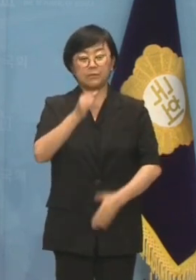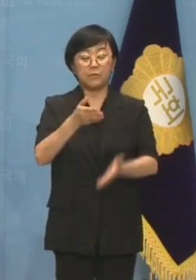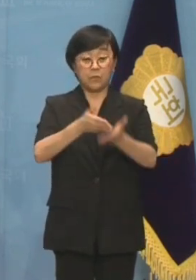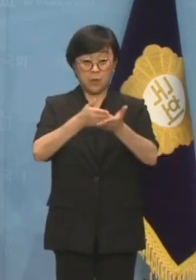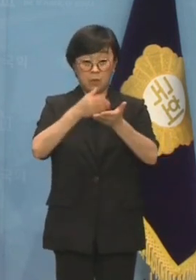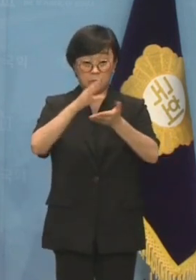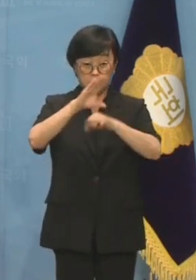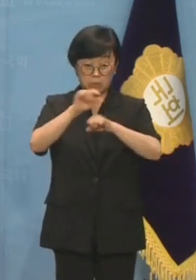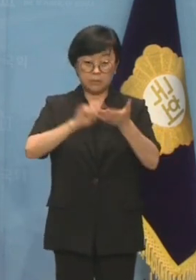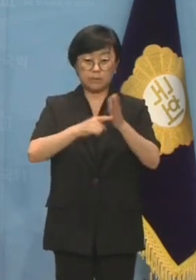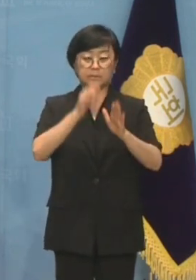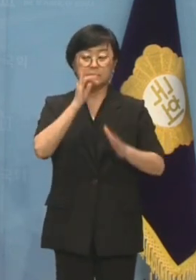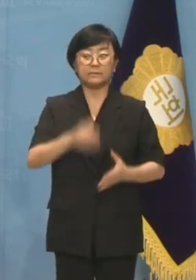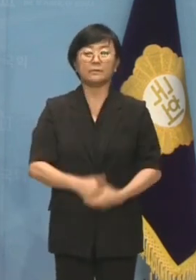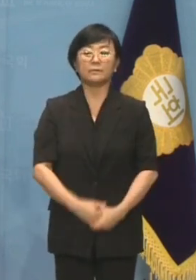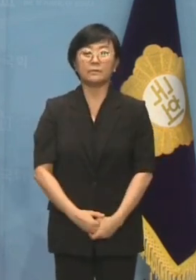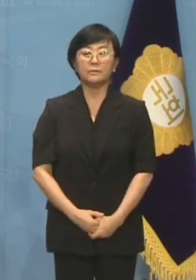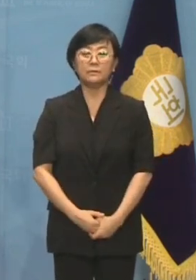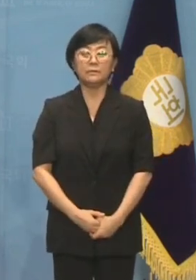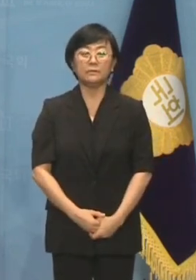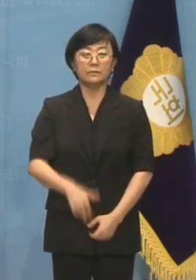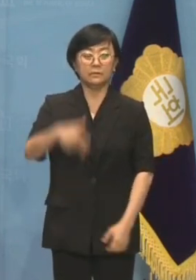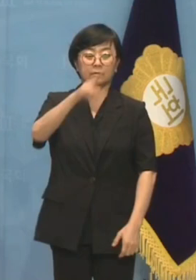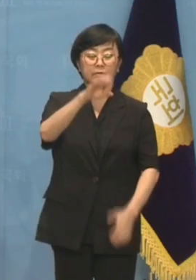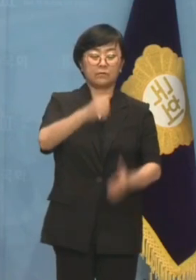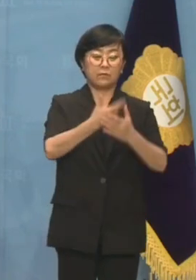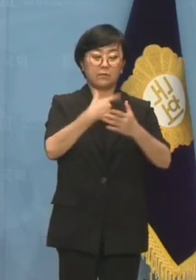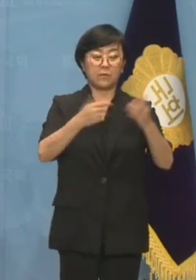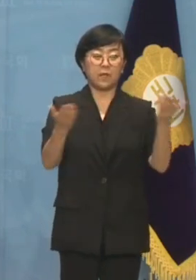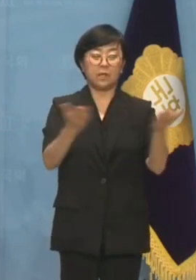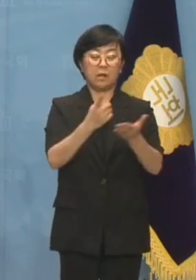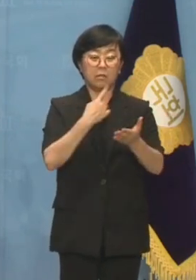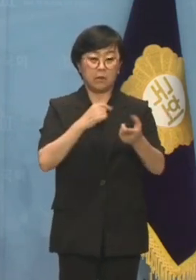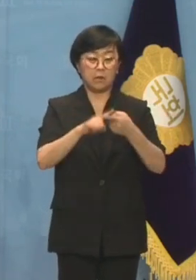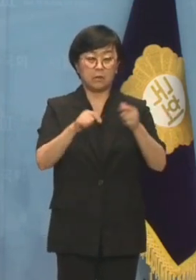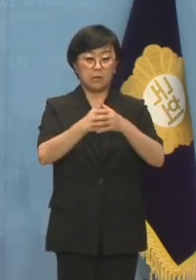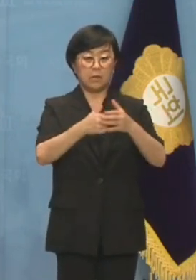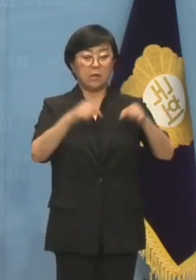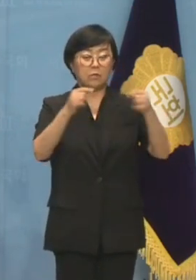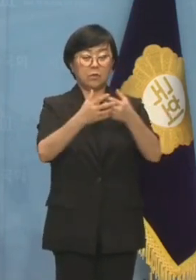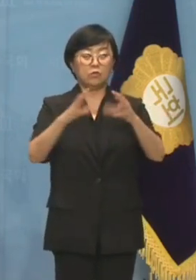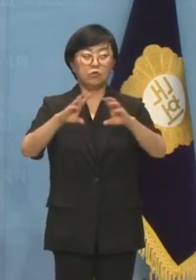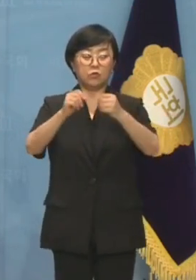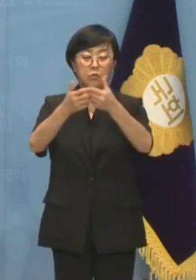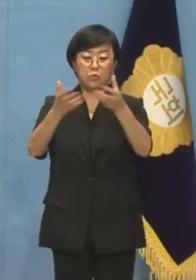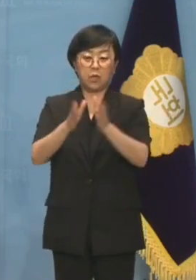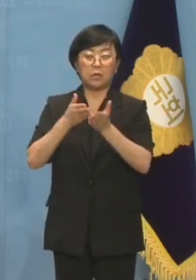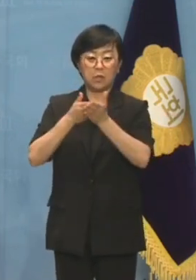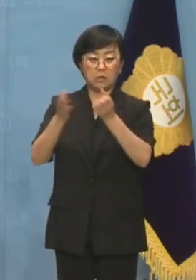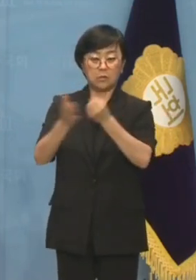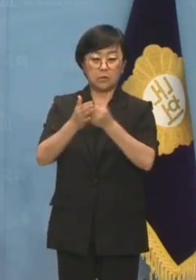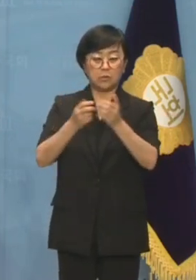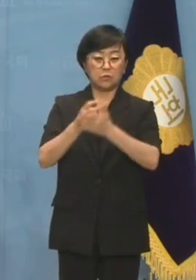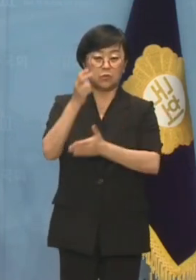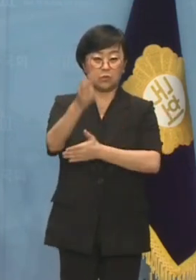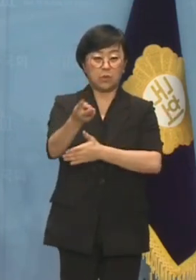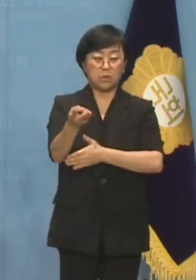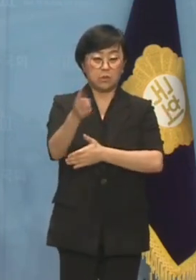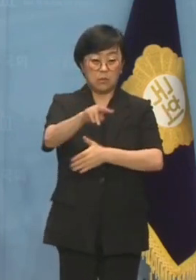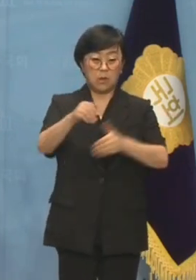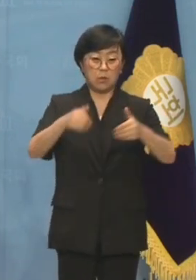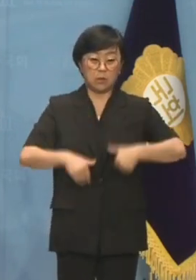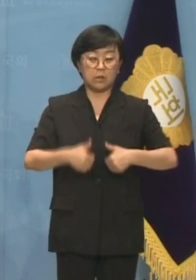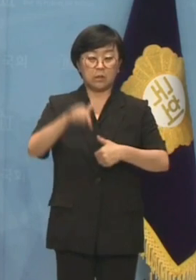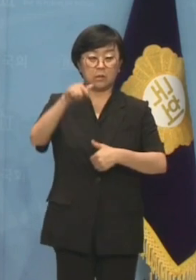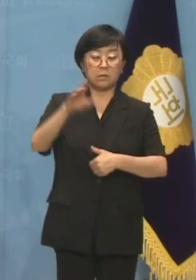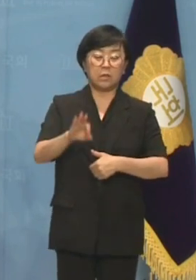언론을 통해 드러났습니다. 정정군수가 재임 시절 당정협의회에서 현재 국토부의 대안처럼 종점의 위치를 바꿔야